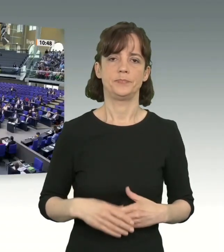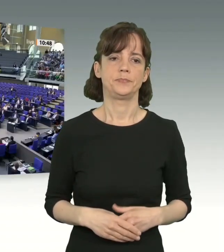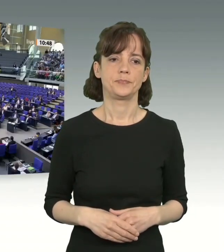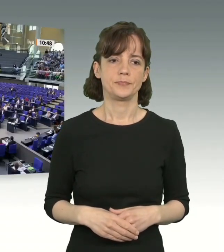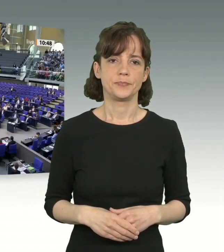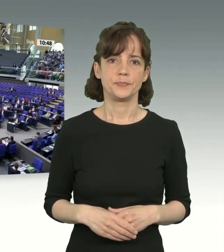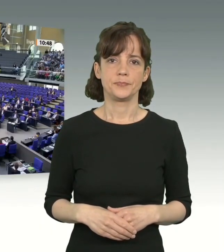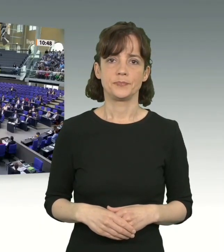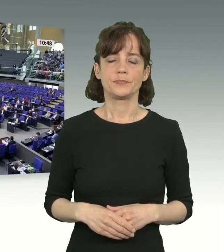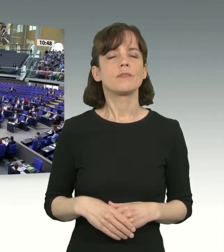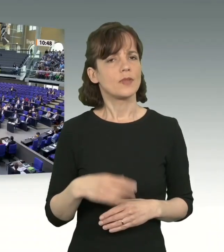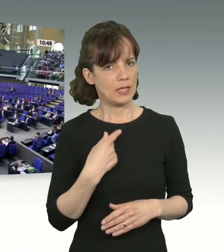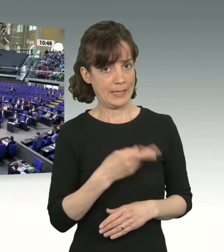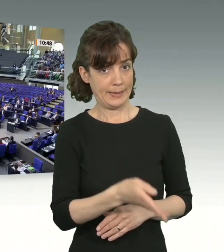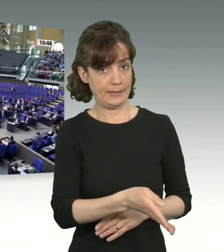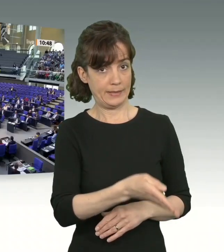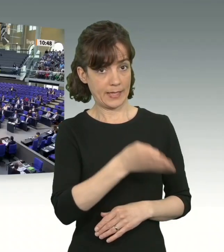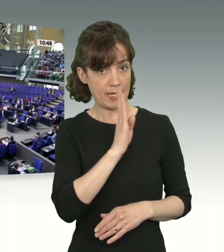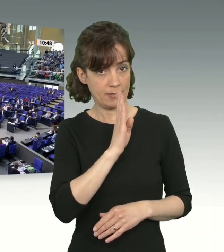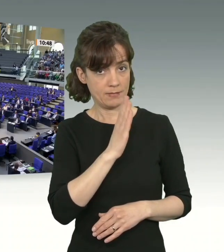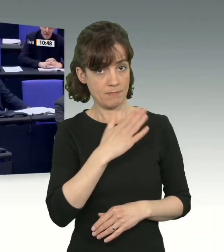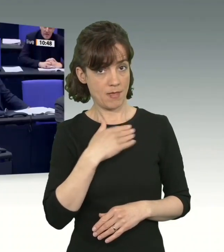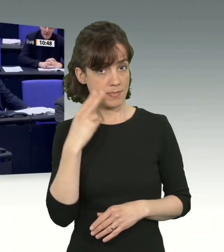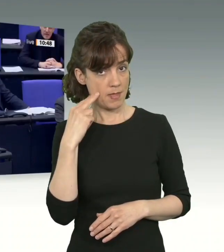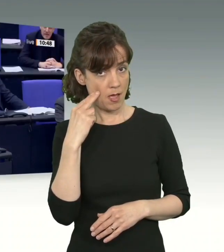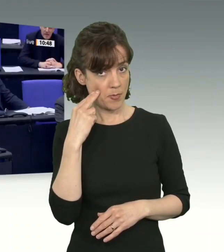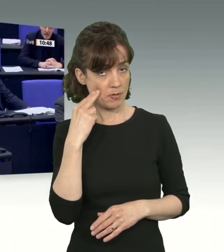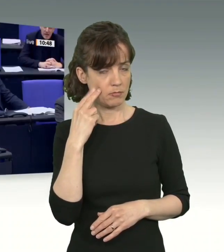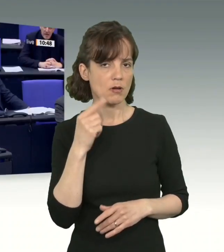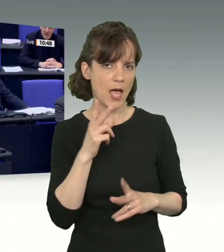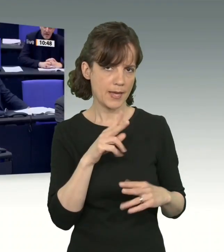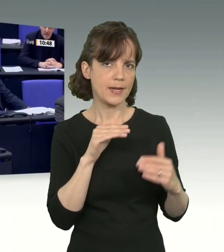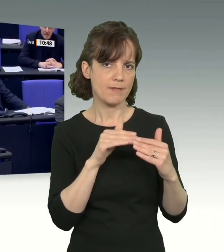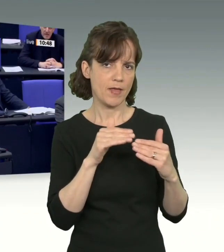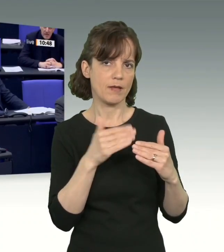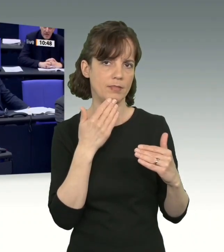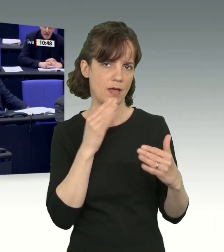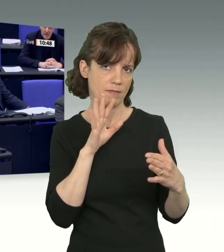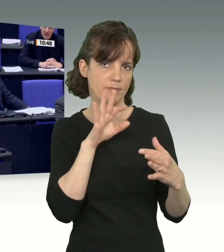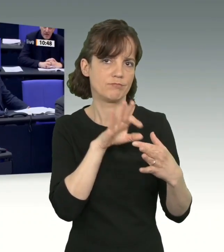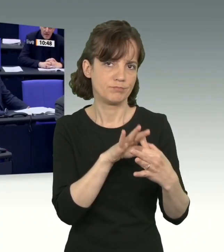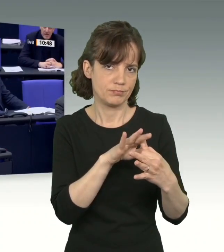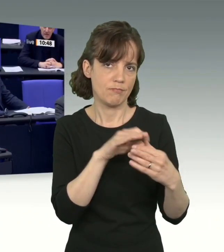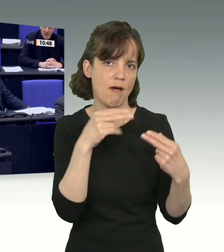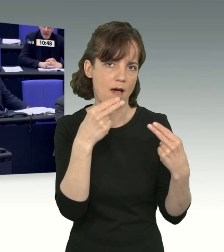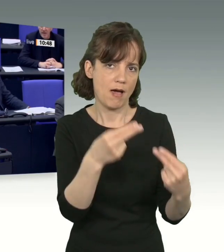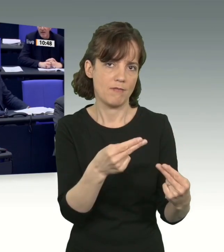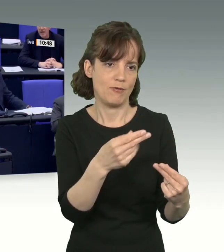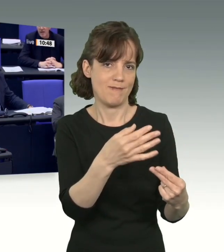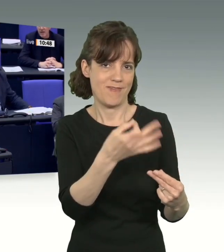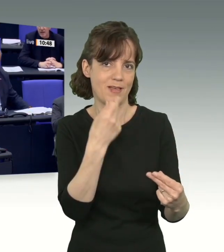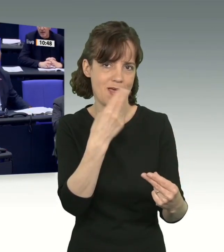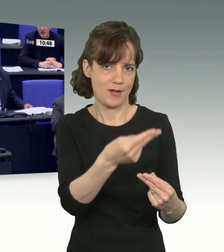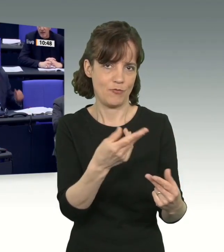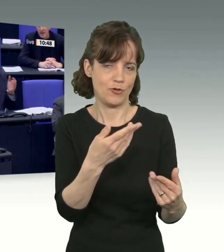Sie haben mich direkt angesprochen und eine Frage gestellt. Dann hätte ich es nur fair gefunden, wenn Sie mir auch die Gelegenheit gegeben hätten, dass ich Ihnen die Frage beantworte.